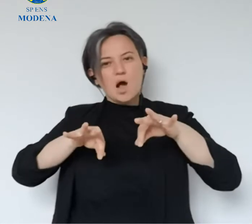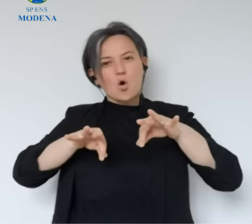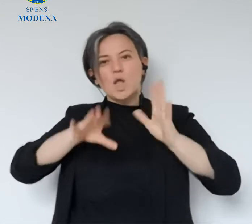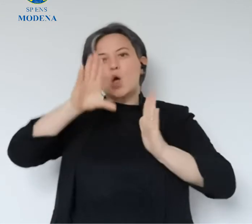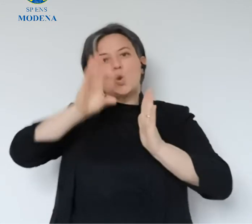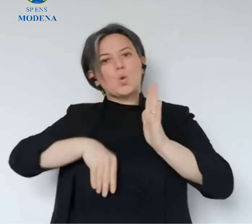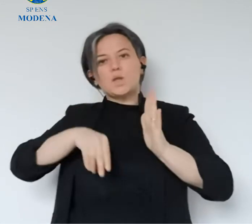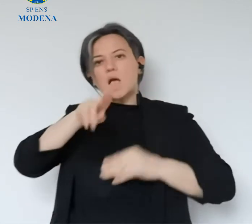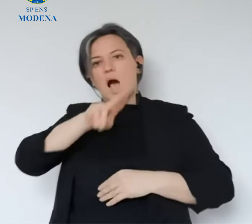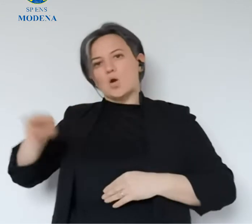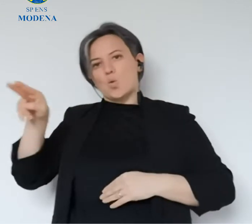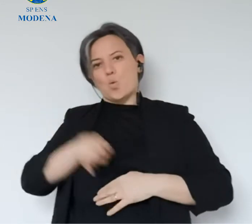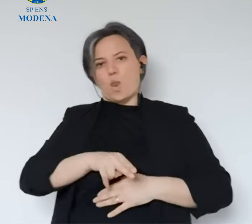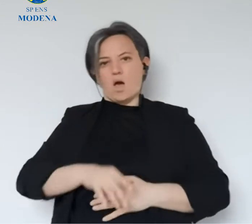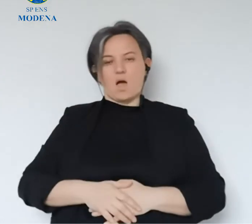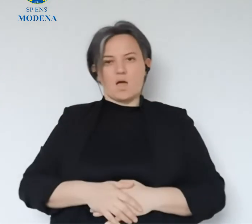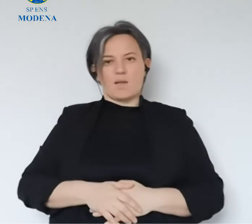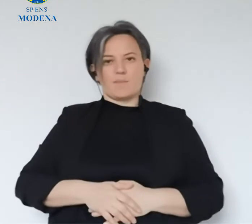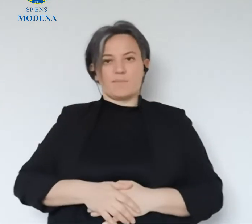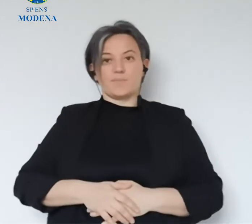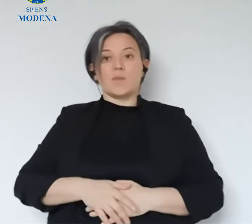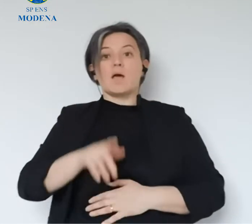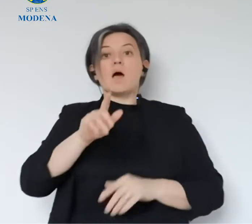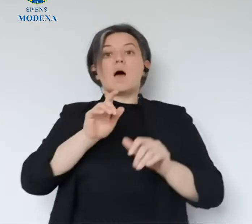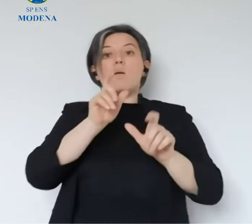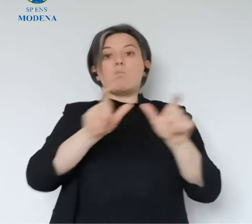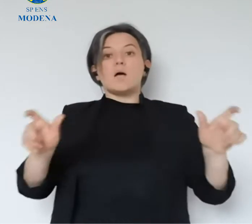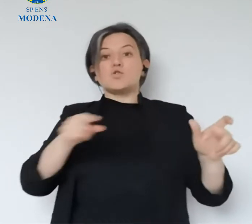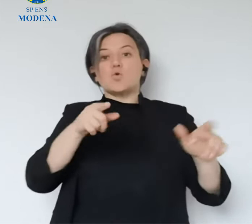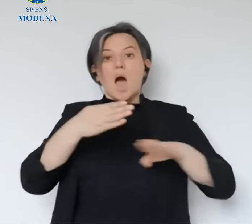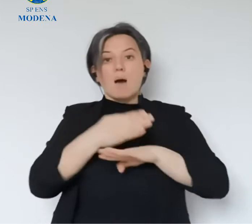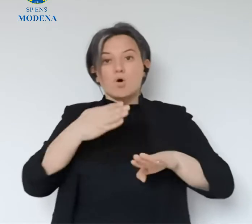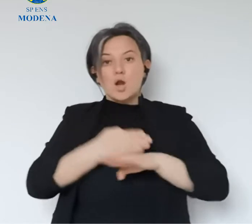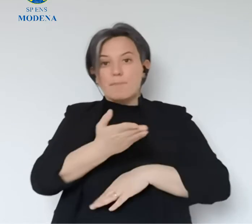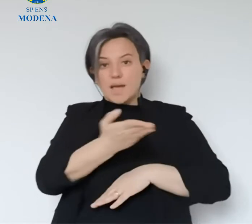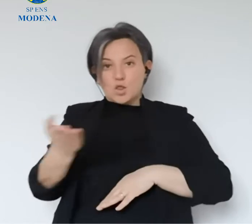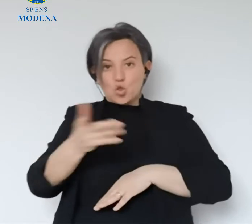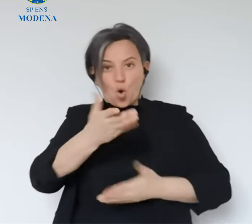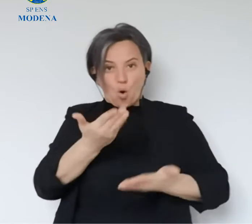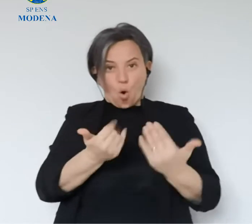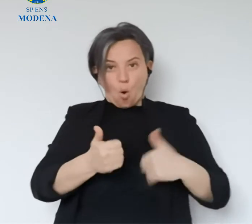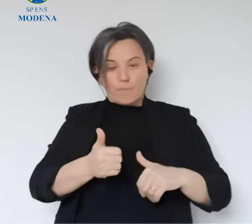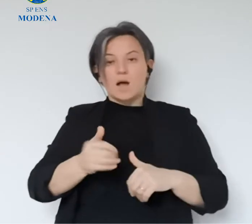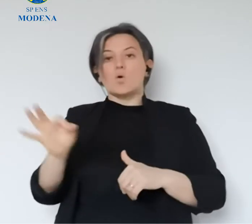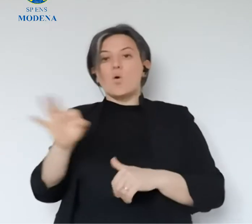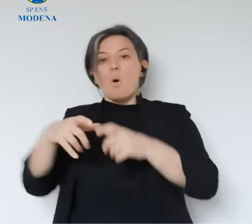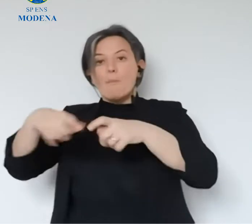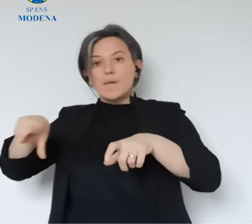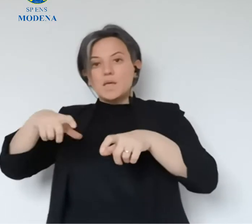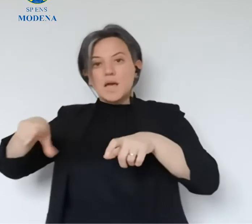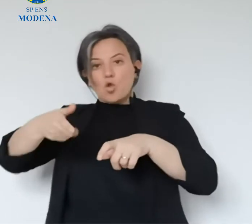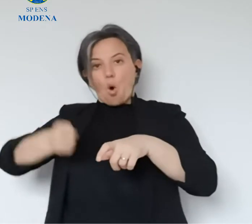i 14 spettacoli rimanenti sono stati ufficialmente annullati. Si potrà